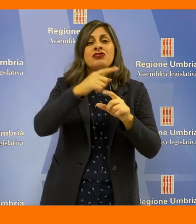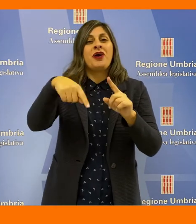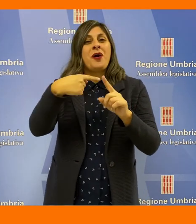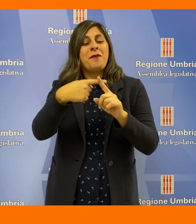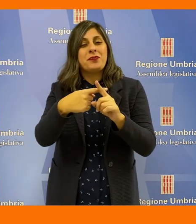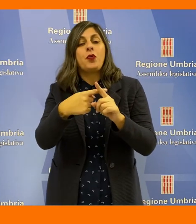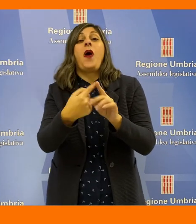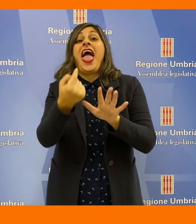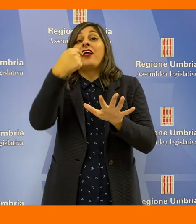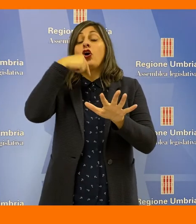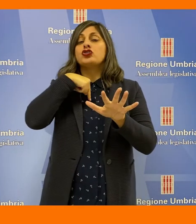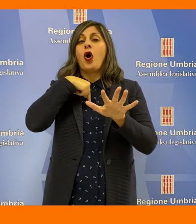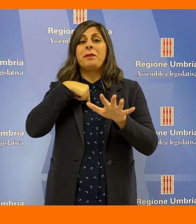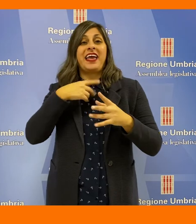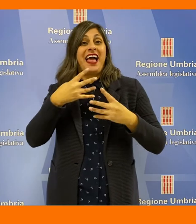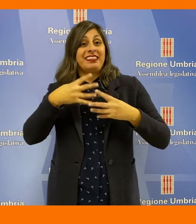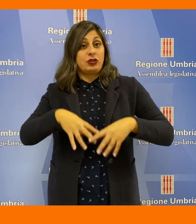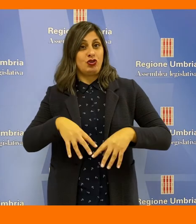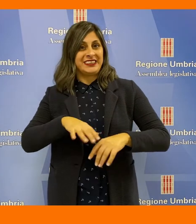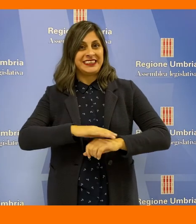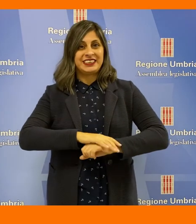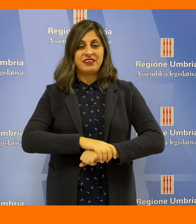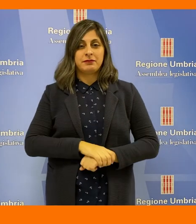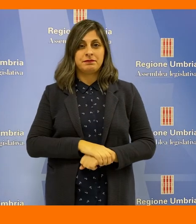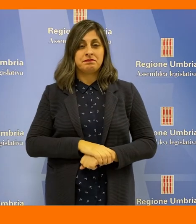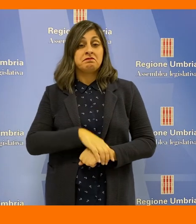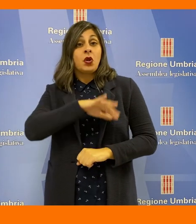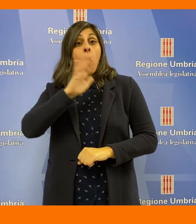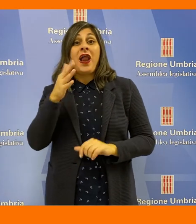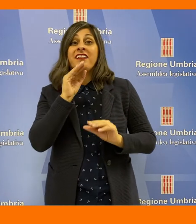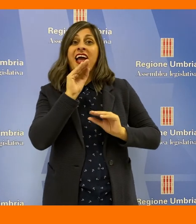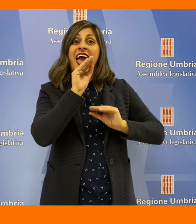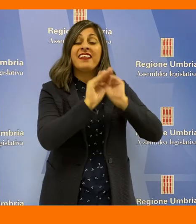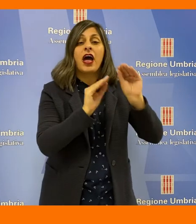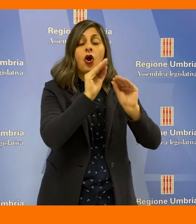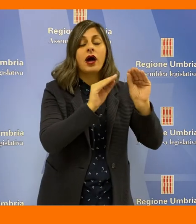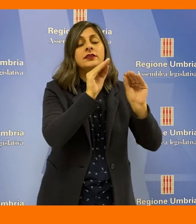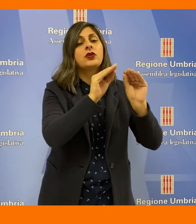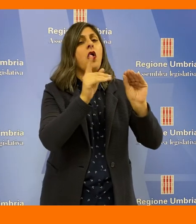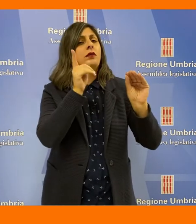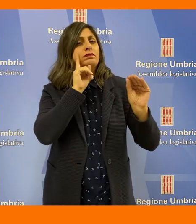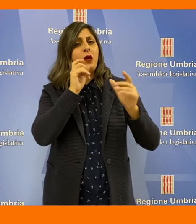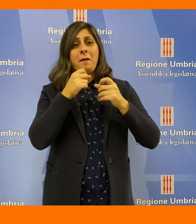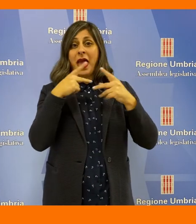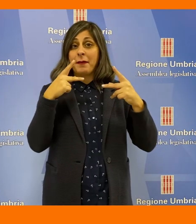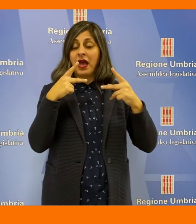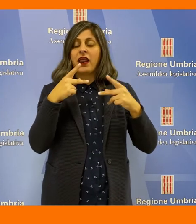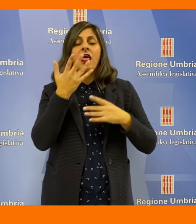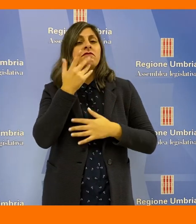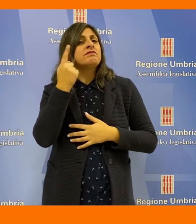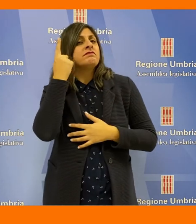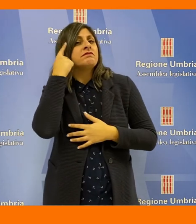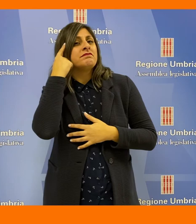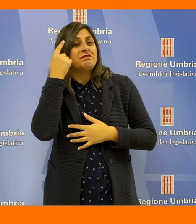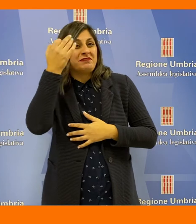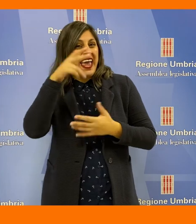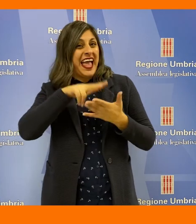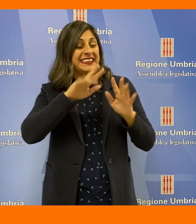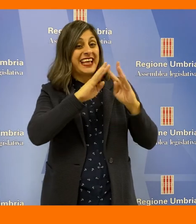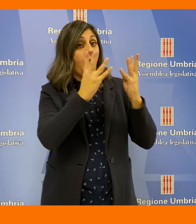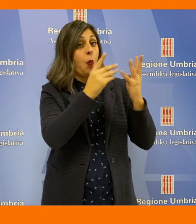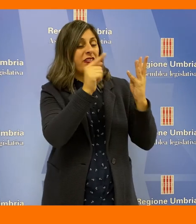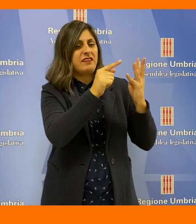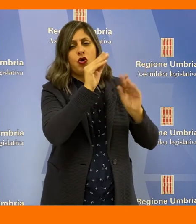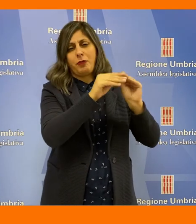della farmacia e adibiti alla endoscopia digestiva. In un'altra interrogazione, sempre Fabio Paparelli, chiede di